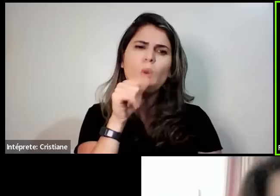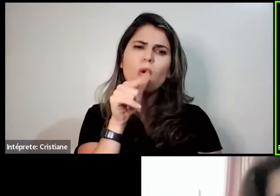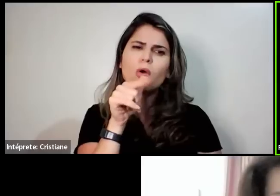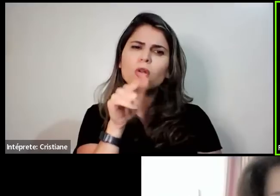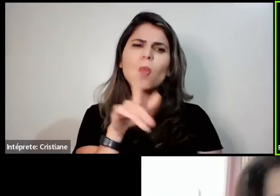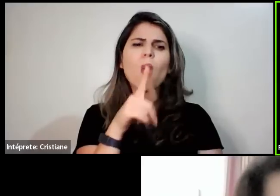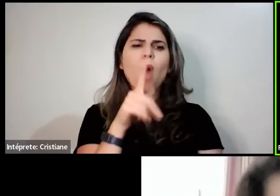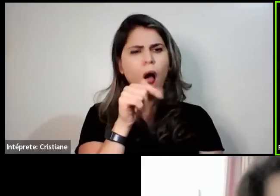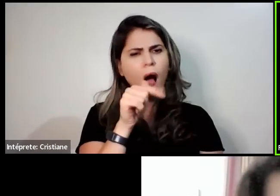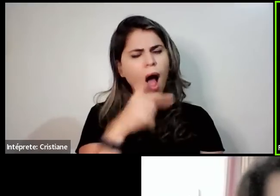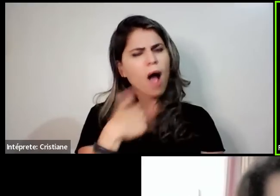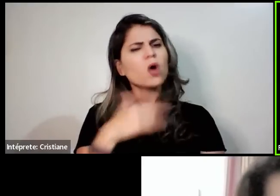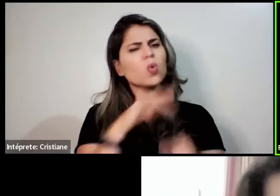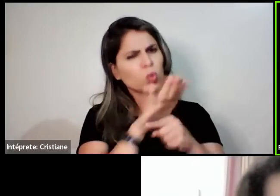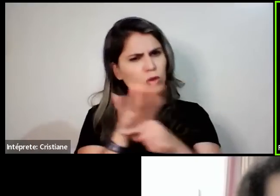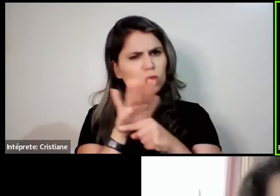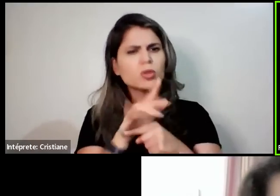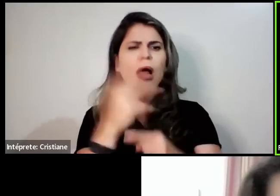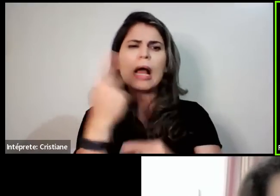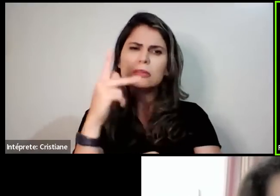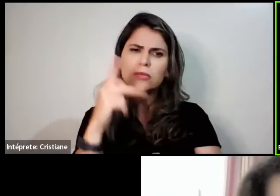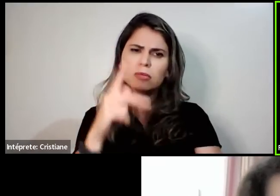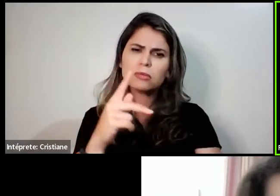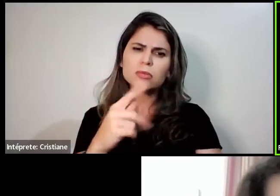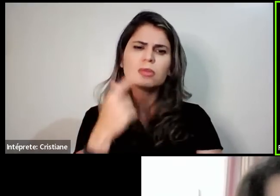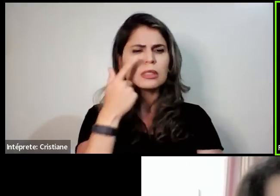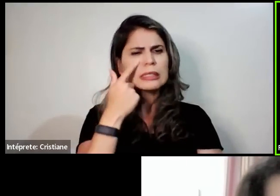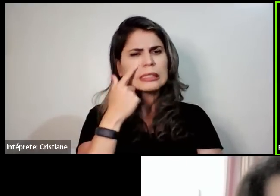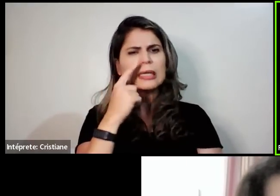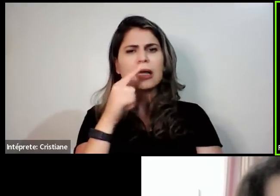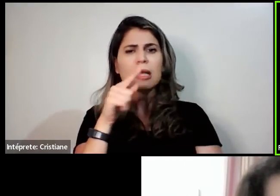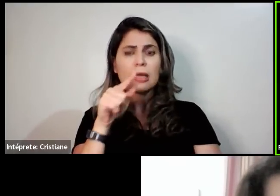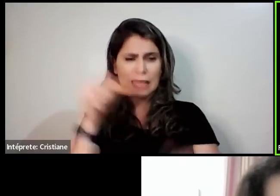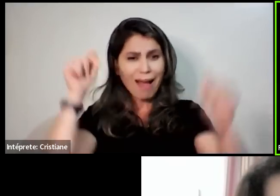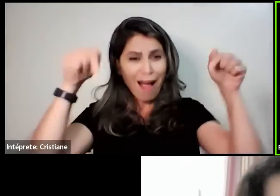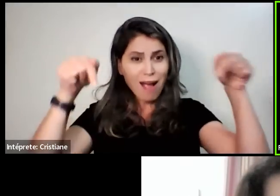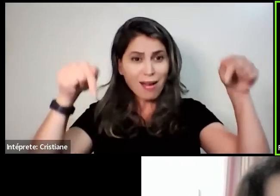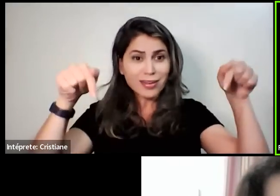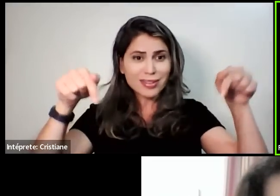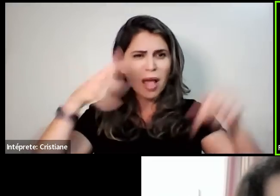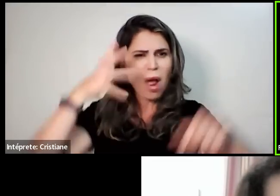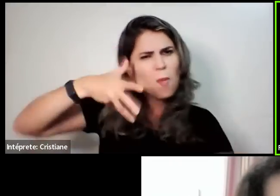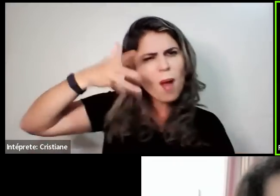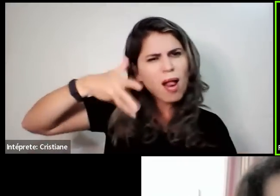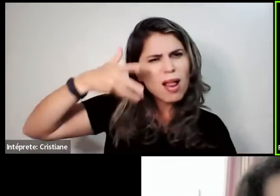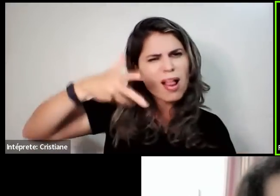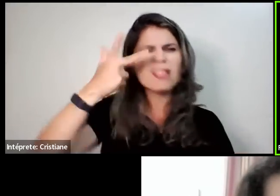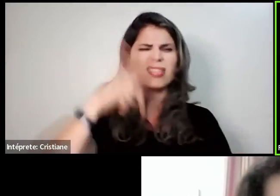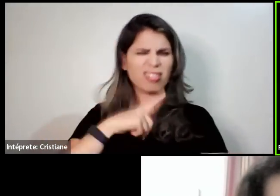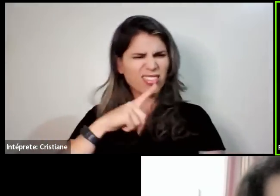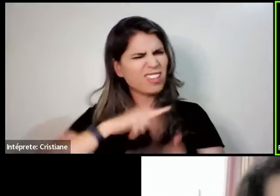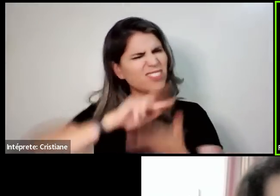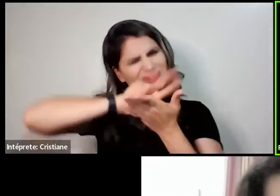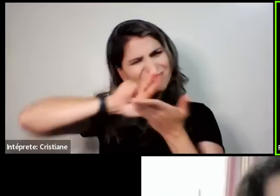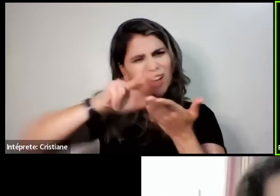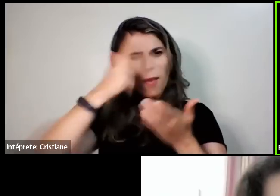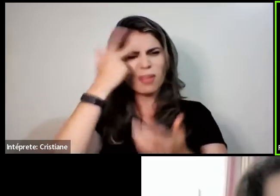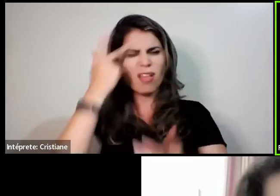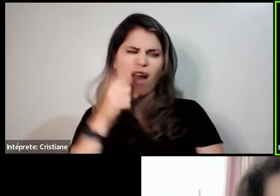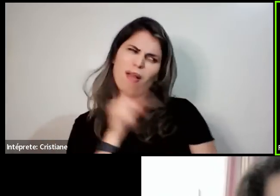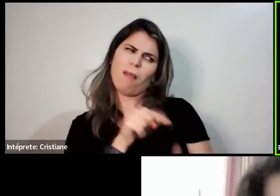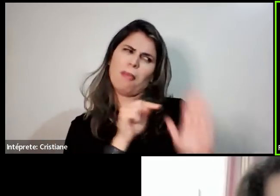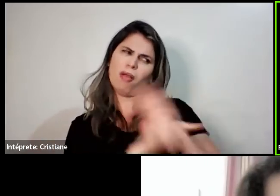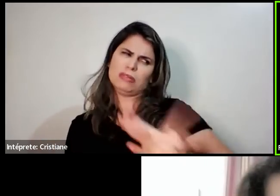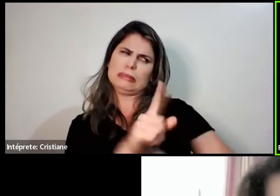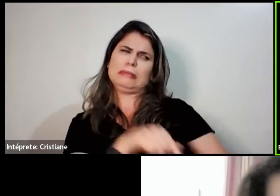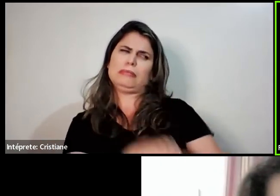convidados, né? Talvez o convidado, a convidada ou o convidado falaram, mas será que é verdade? Será que é tudo isso?